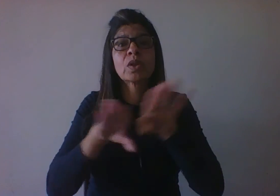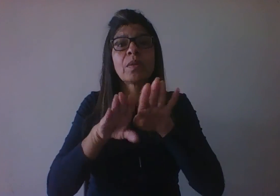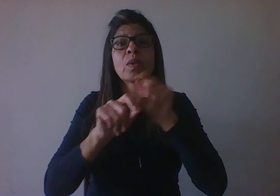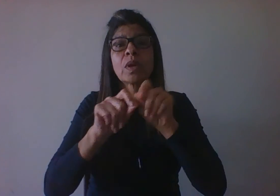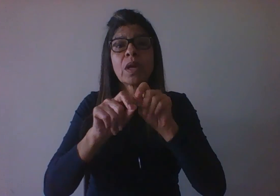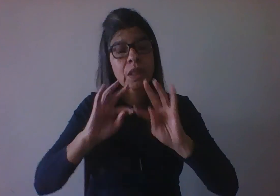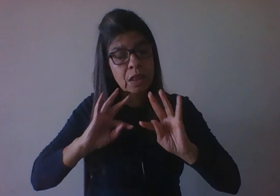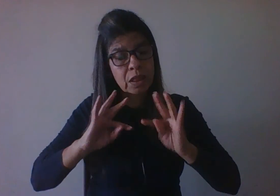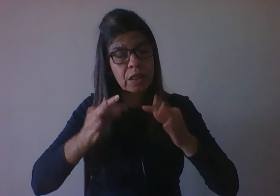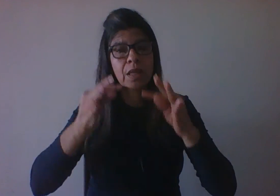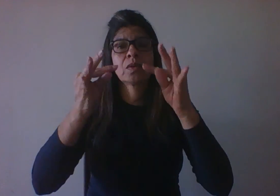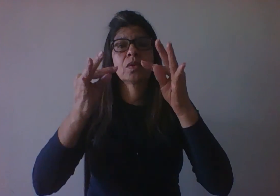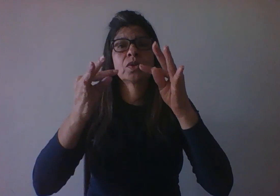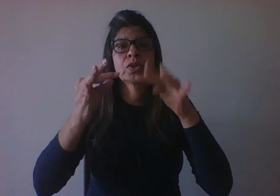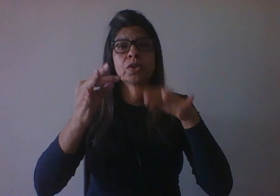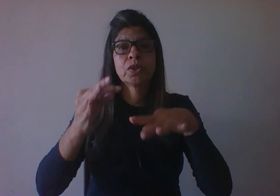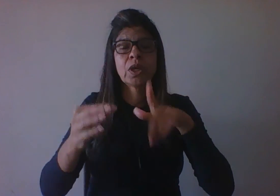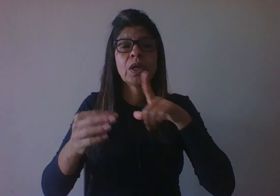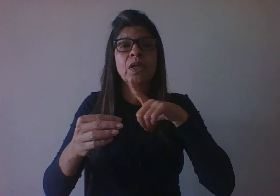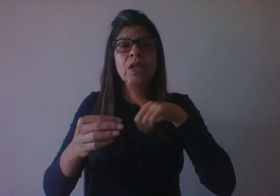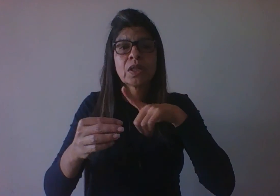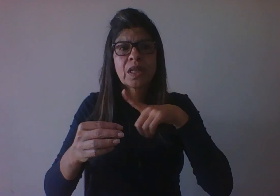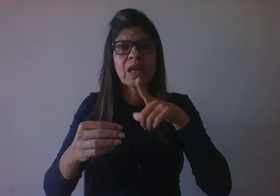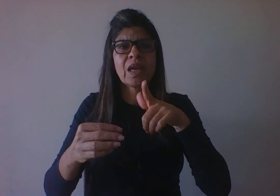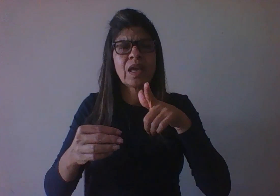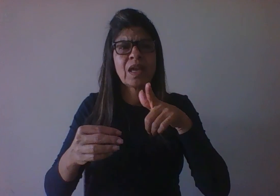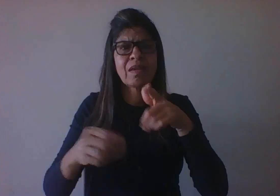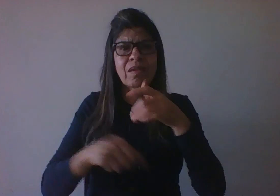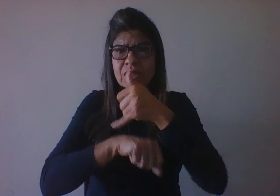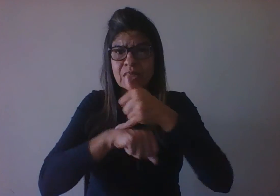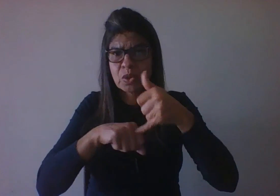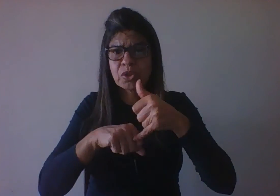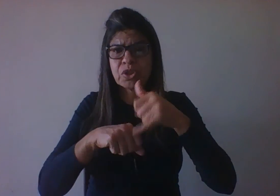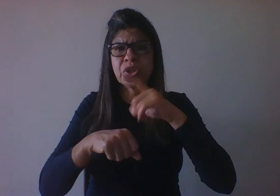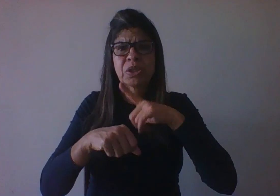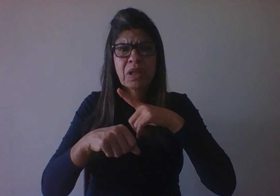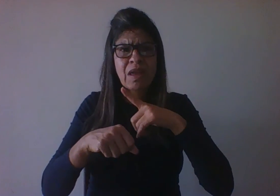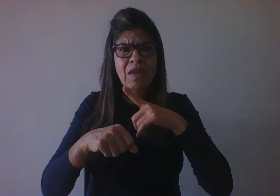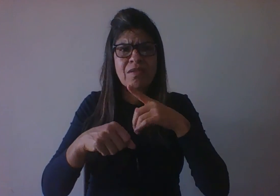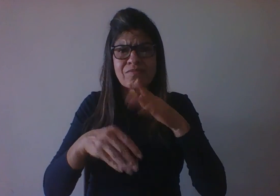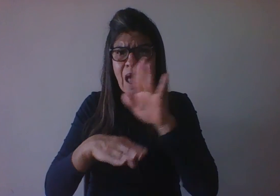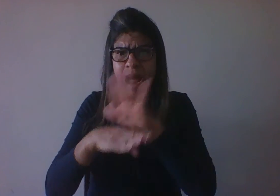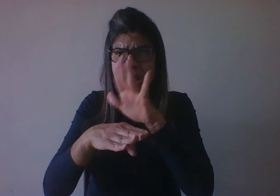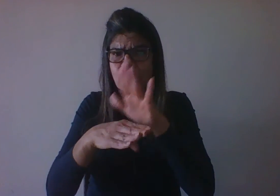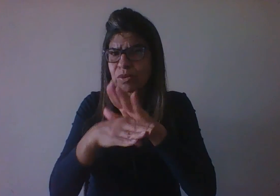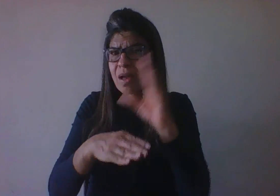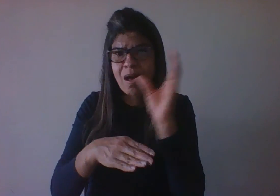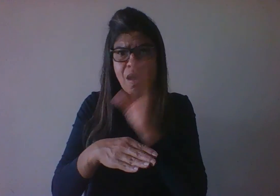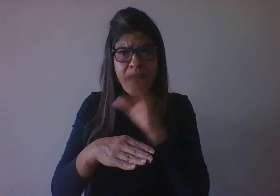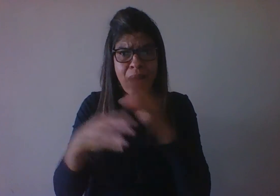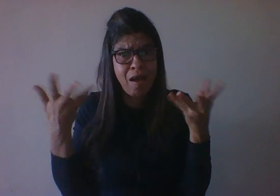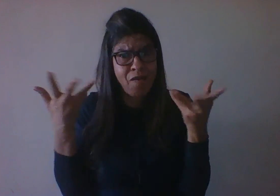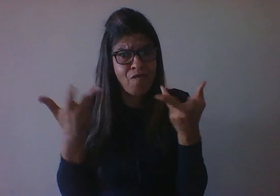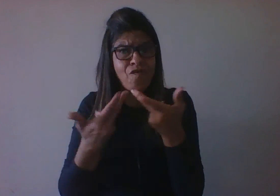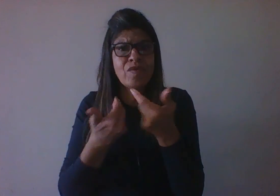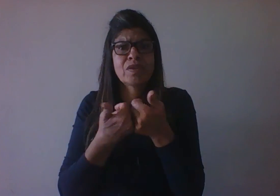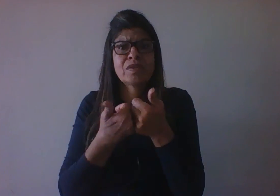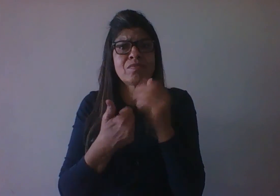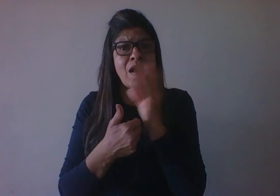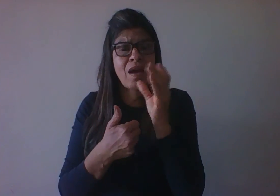consegue fazer intervenções mais eficientes e mais rápidas. Então, o que é considerado como média, o que